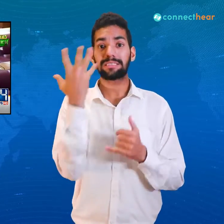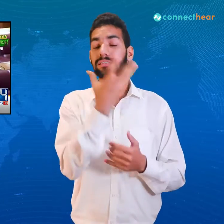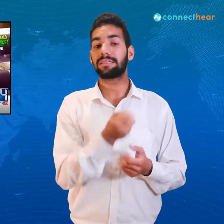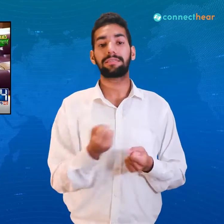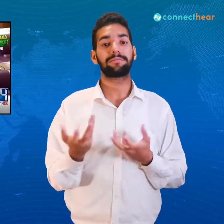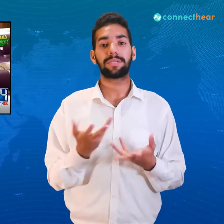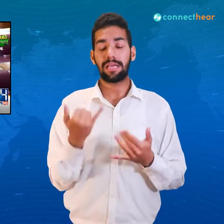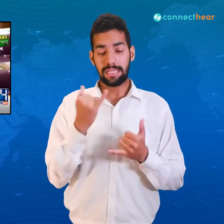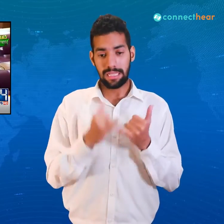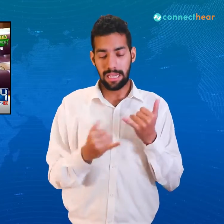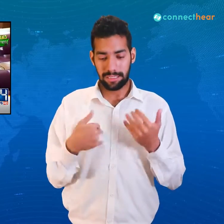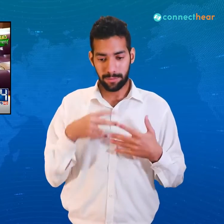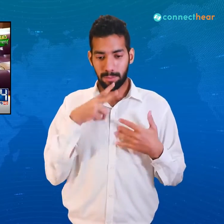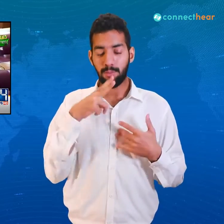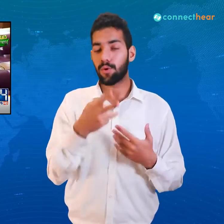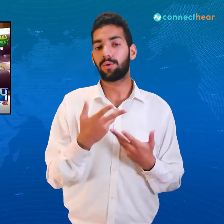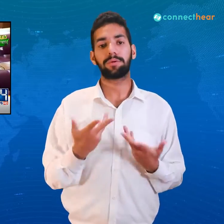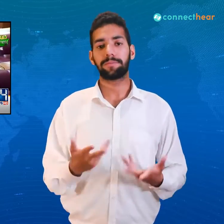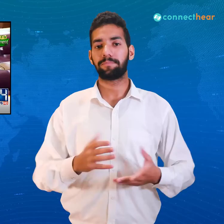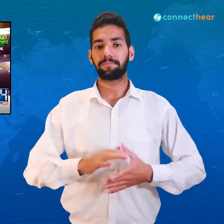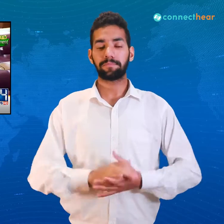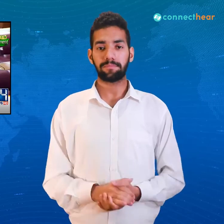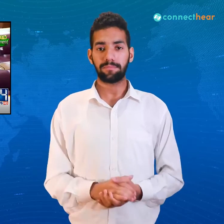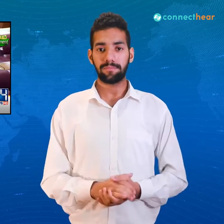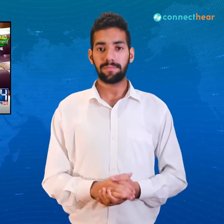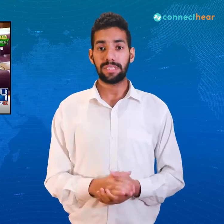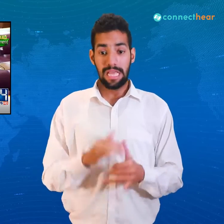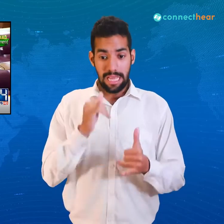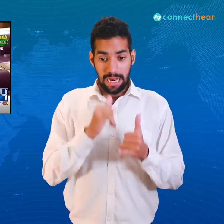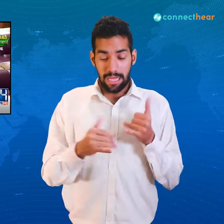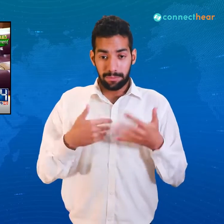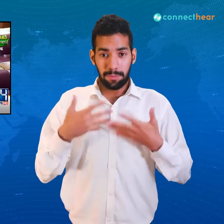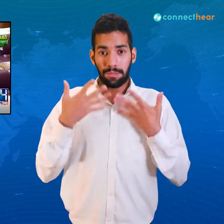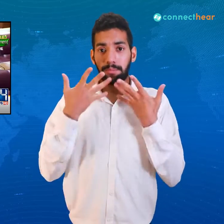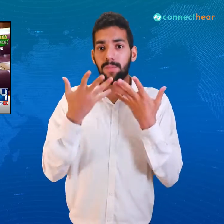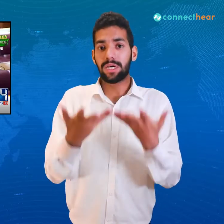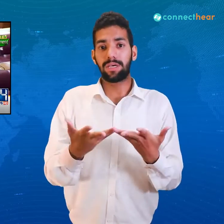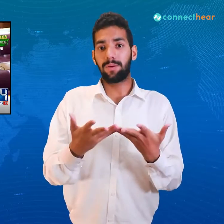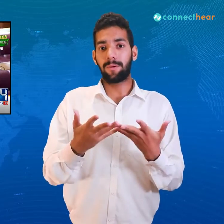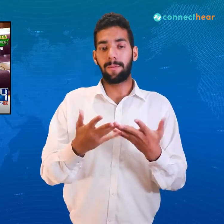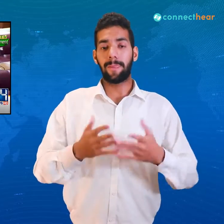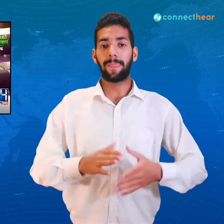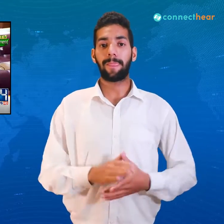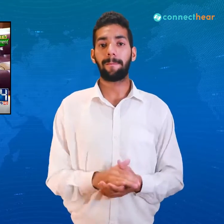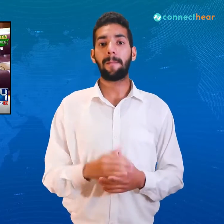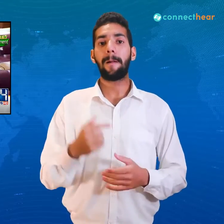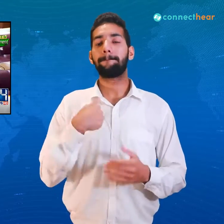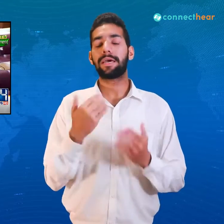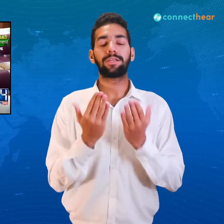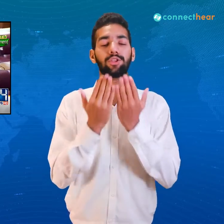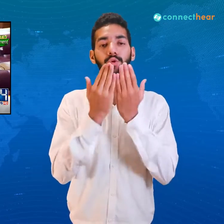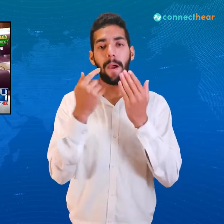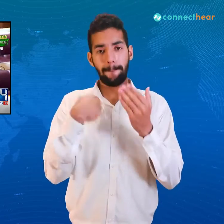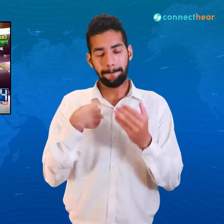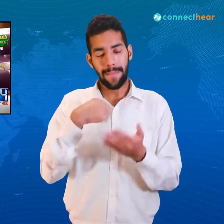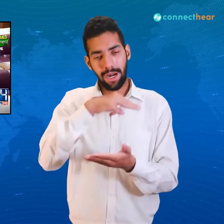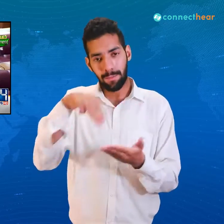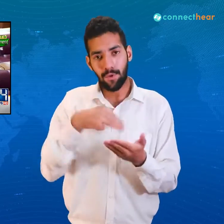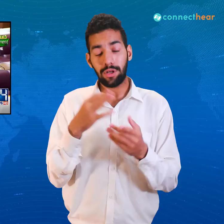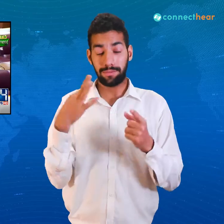صاحب آخر میں آخر میں میں یہ کہنا چاہتا ہوں آخر میں میں یہ کہنا چاہتا ہوں جناب چیرمن صاحب میری دعا ہے میرا